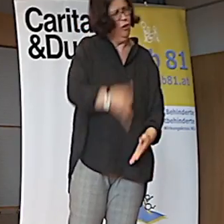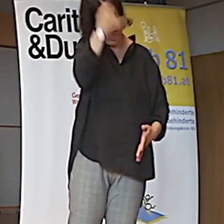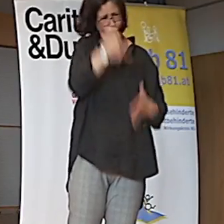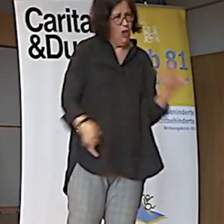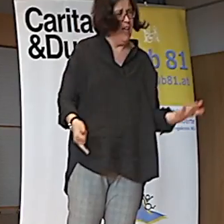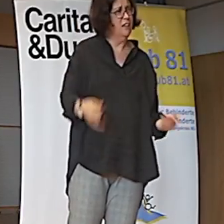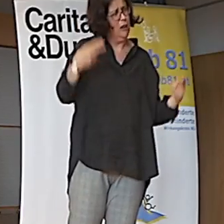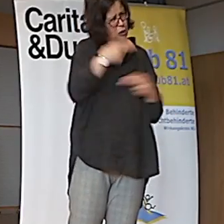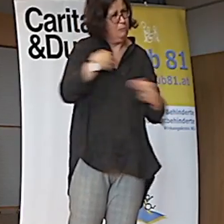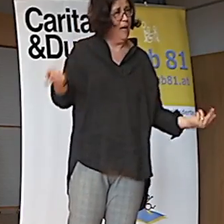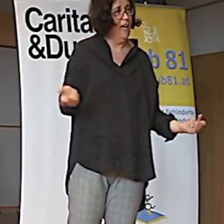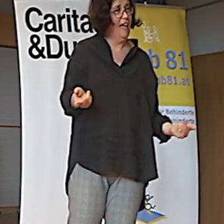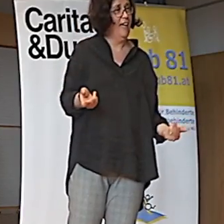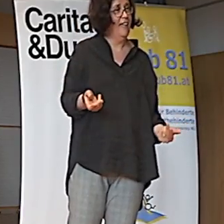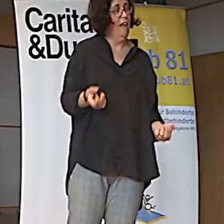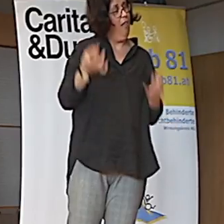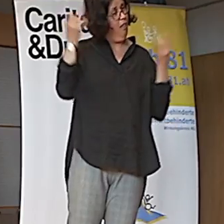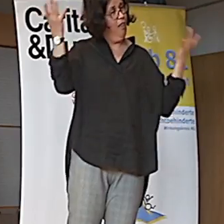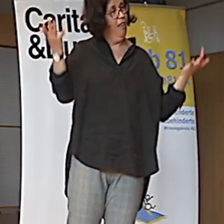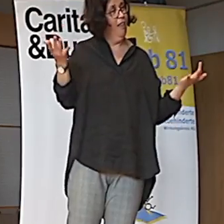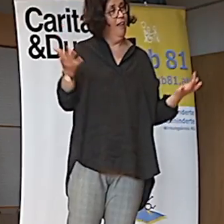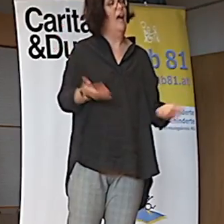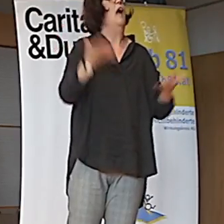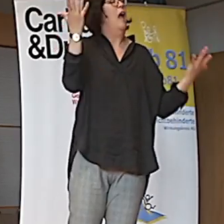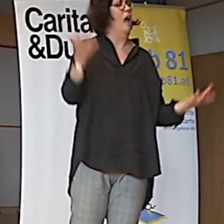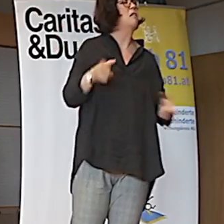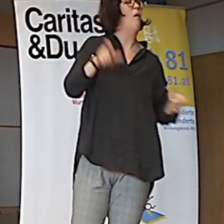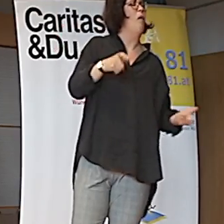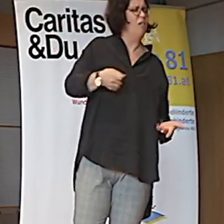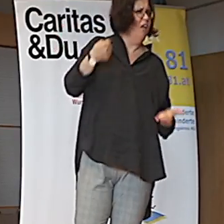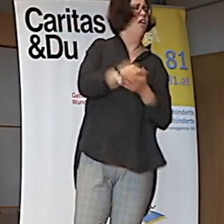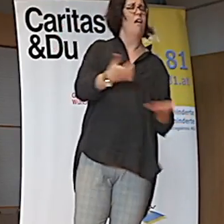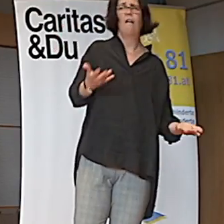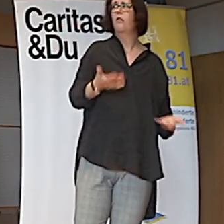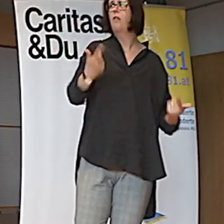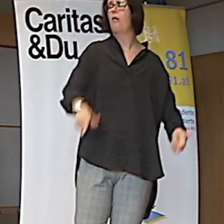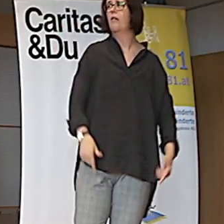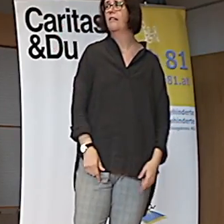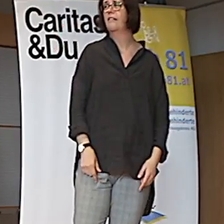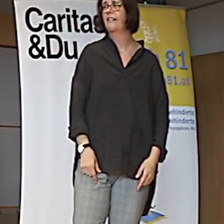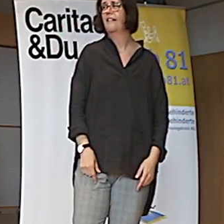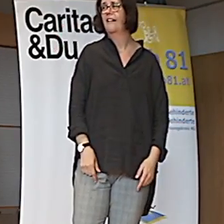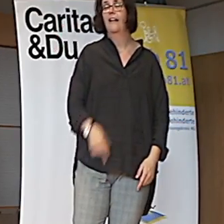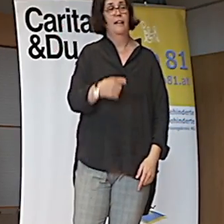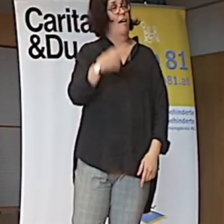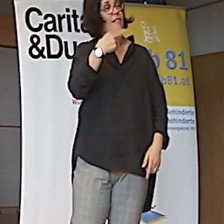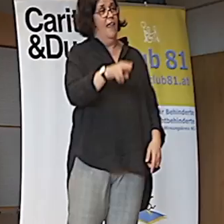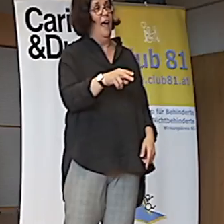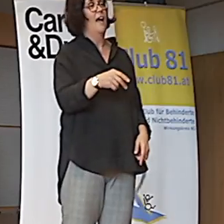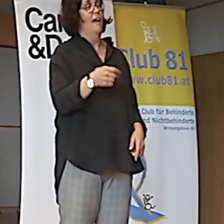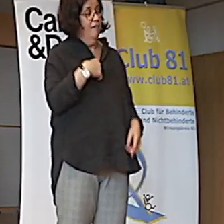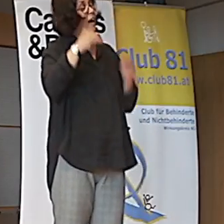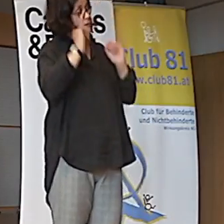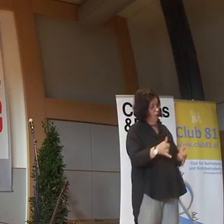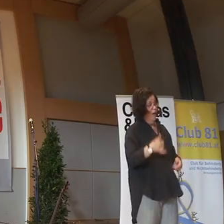legt ihr ja keine auf. Aber ihr glaubt ihr euch dann. Hey Alter, bist du angenehmt? Und wenn ihr nein sagt. Ja, ich hab's